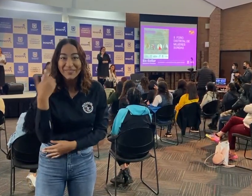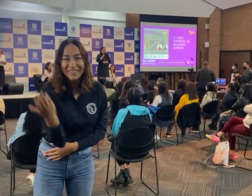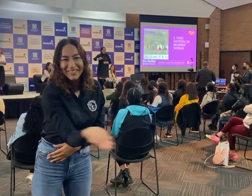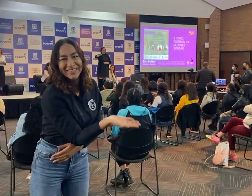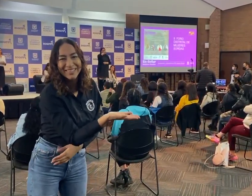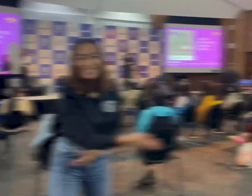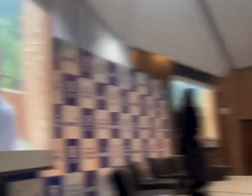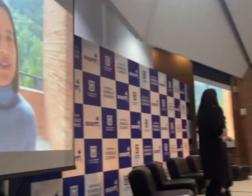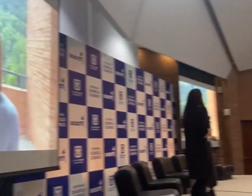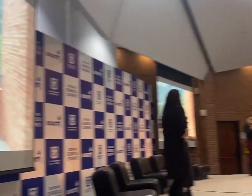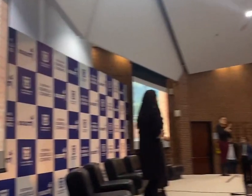¡Veamos!